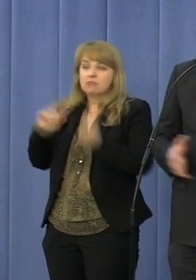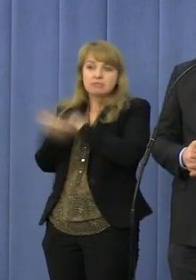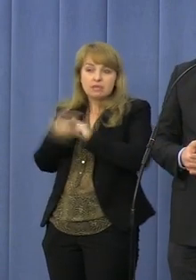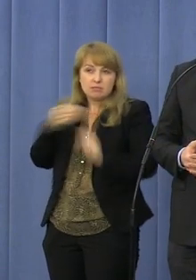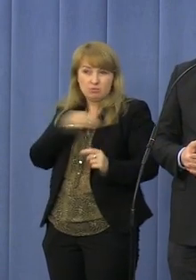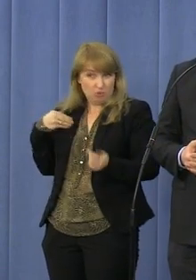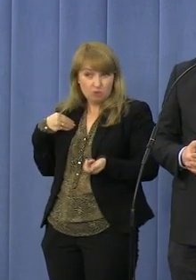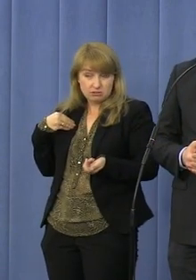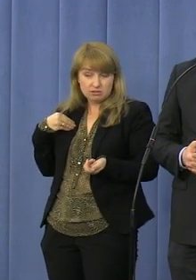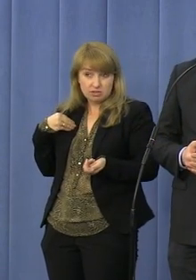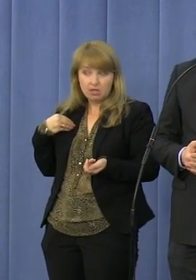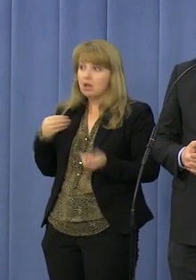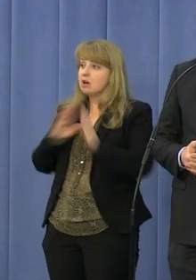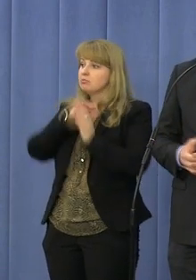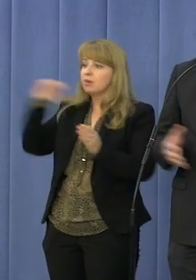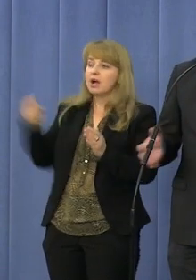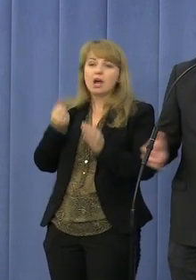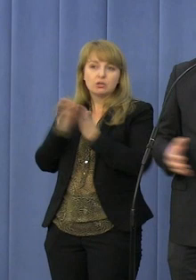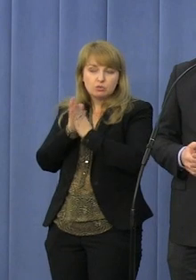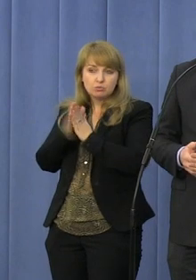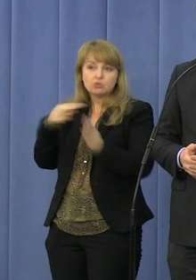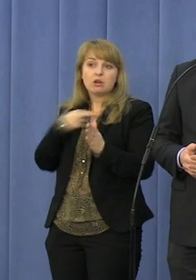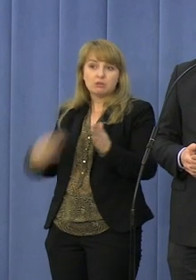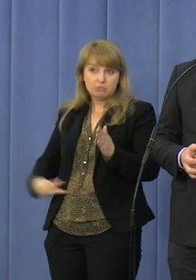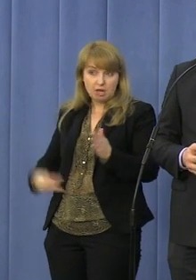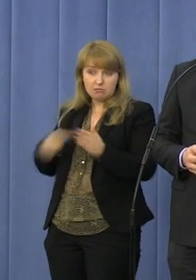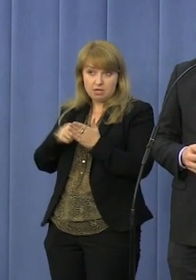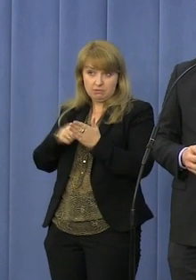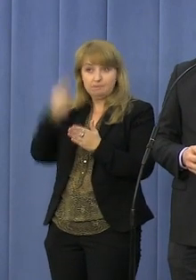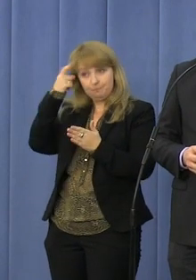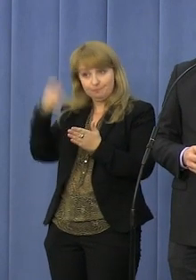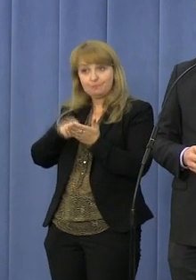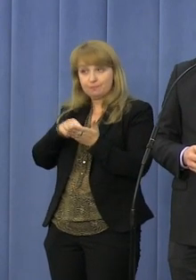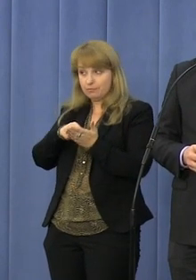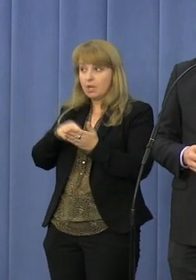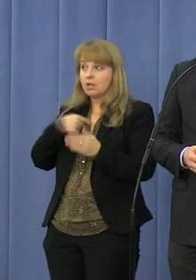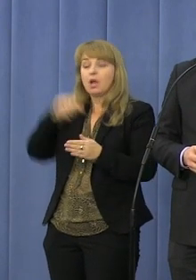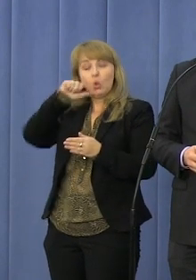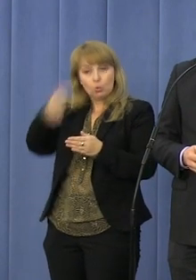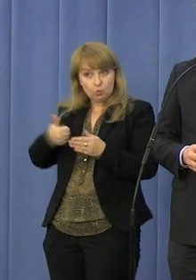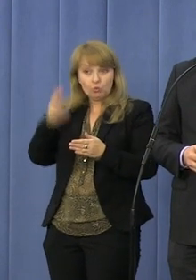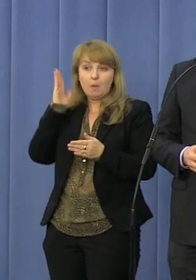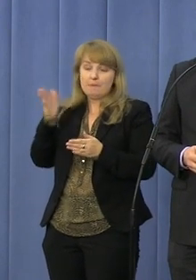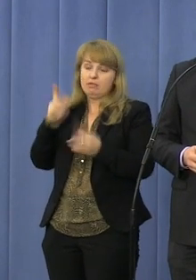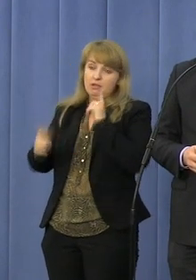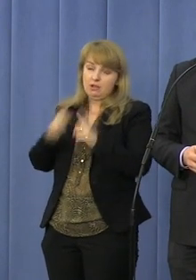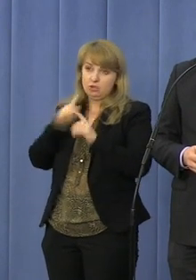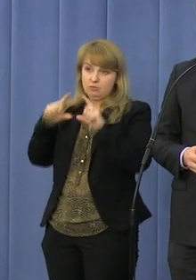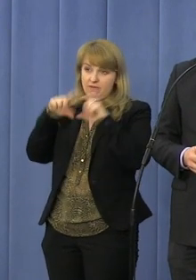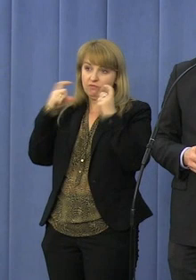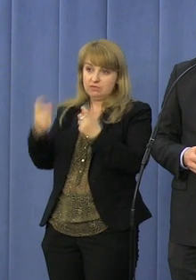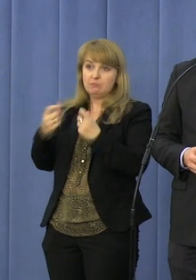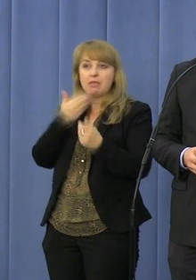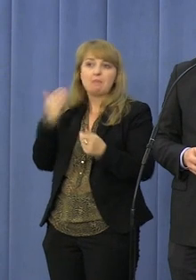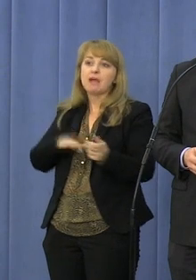Bardzo proszę, żeby pan premier wziął to pod uwagę. Będę o to również apelował jutro w Sejmie. Nie ma dzieci